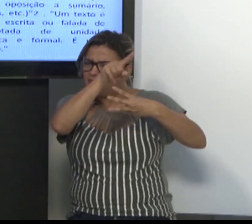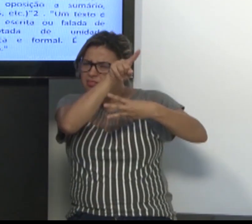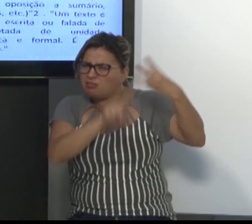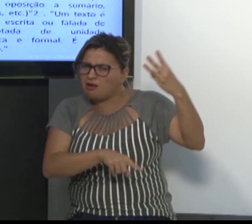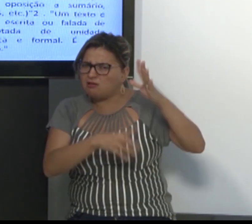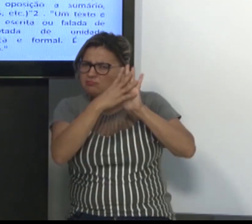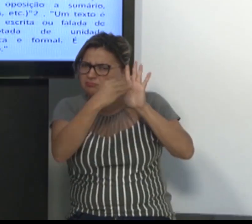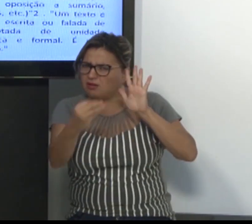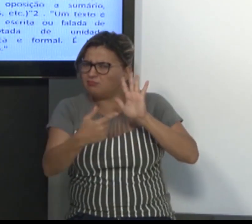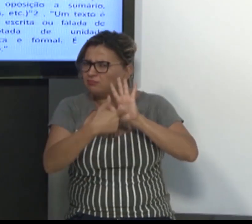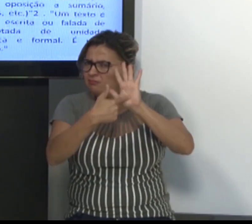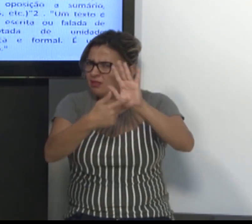traz mais compreensão.